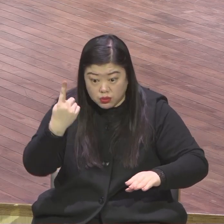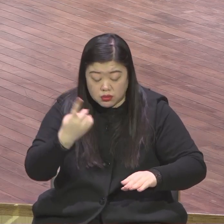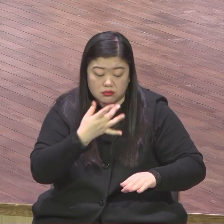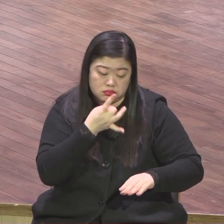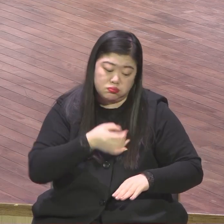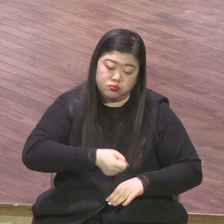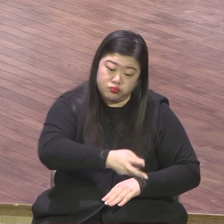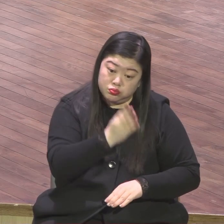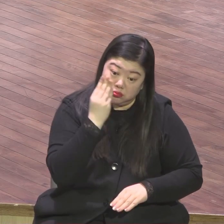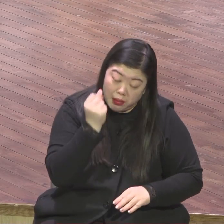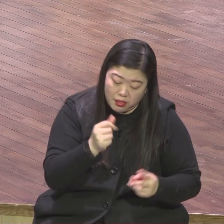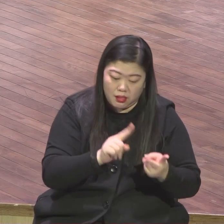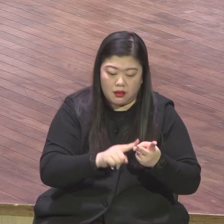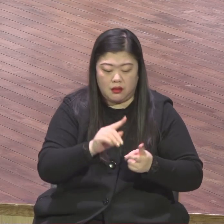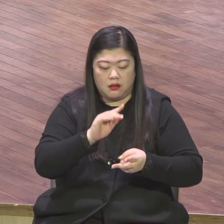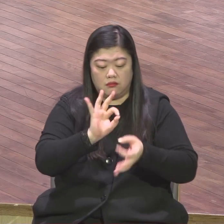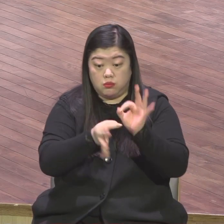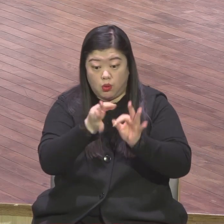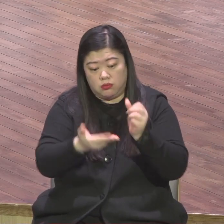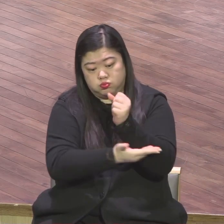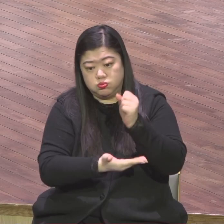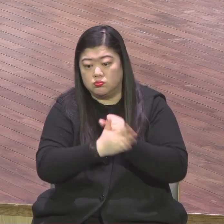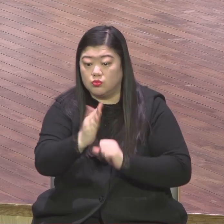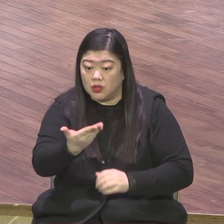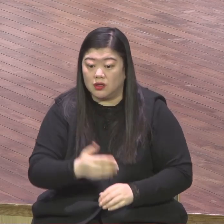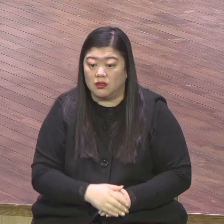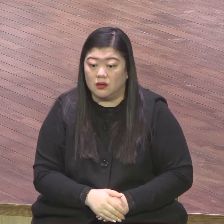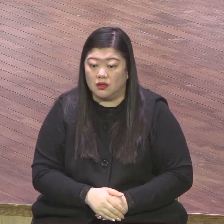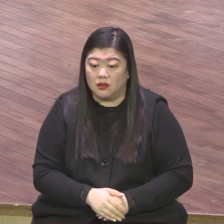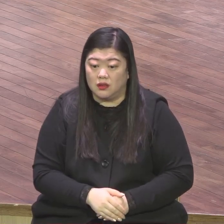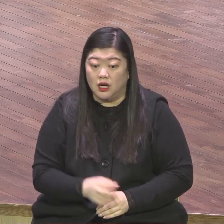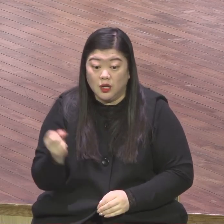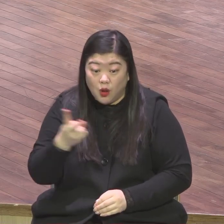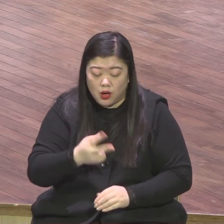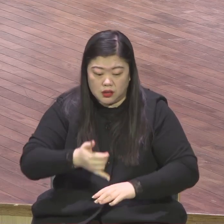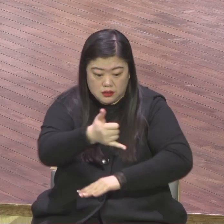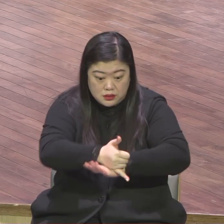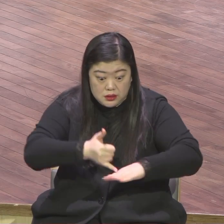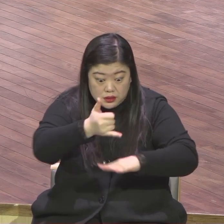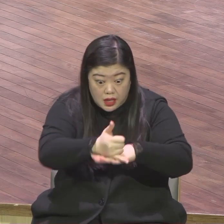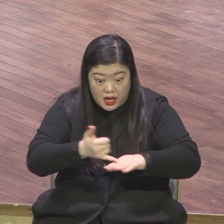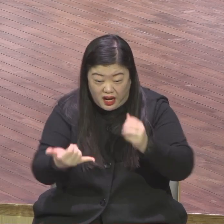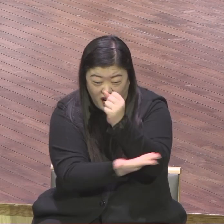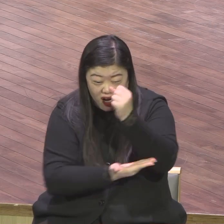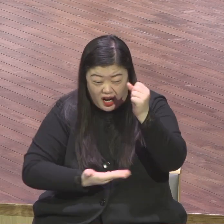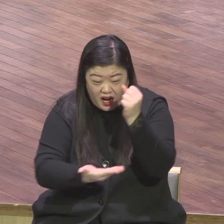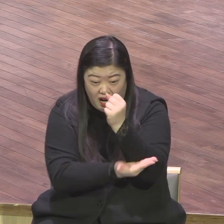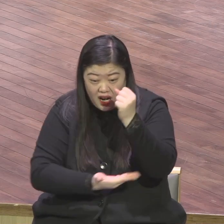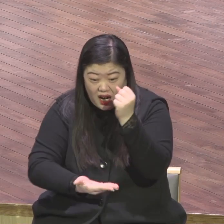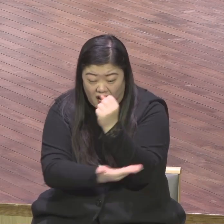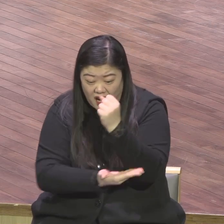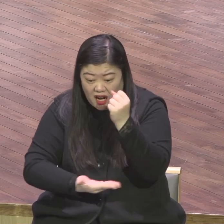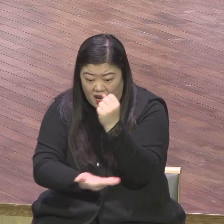추수 곡식이 너무 많아서 미처 추수가 끝나기도 전에 시를 또 뿌려야 돼